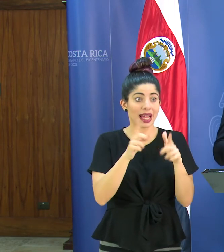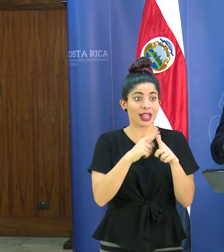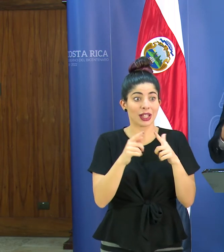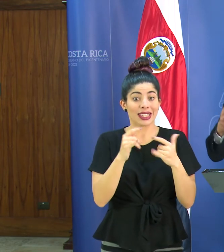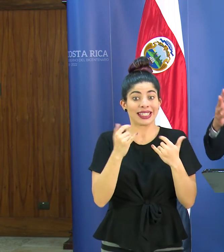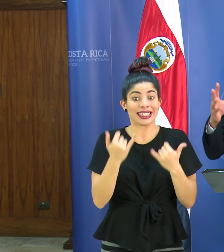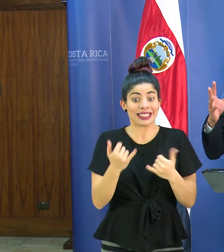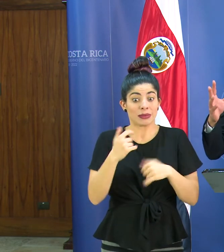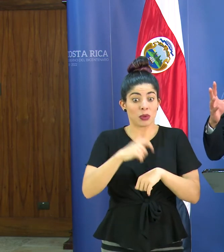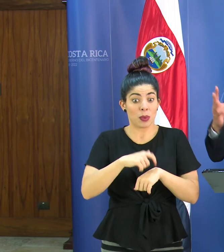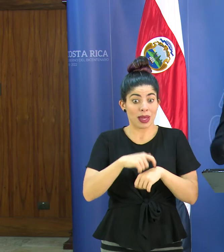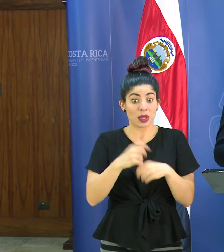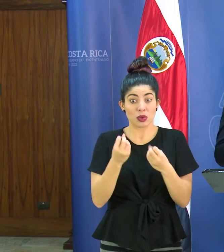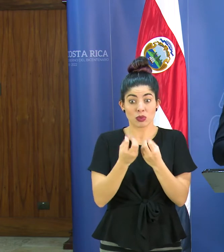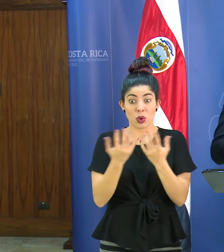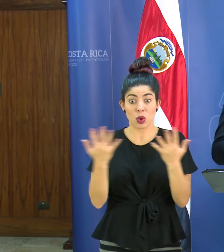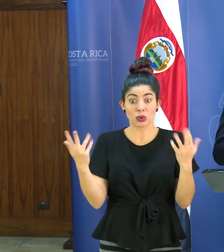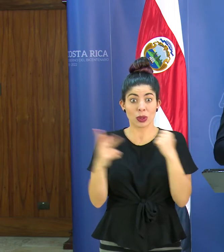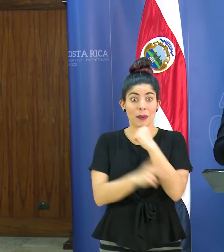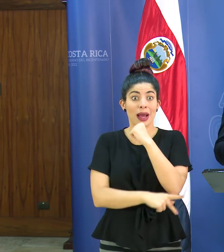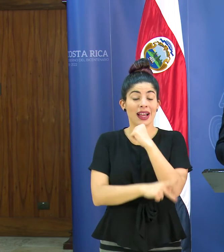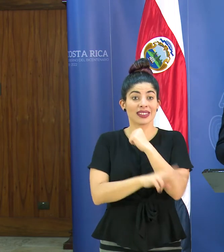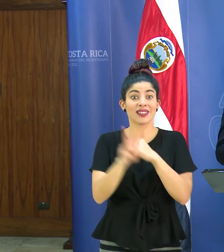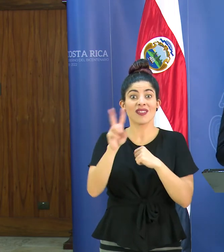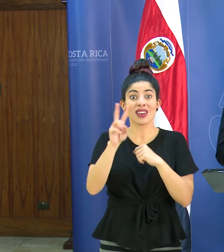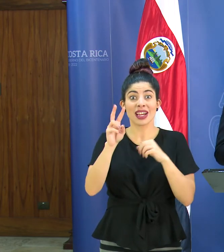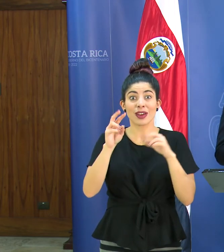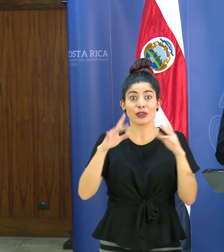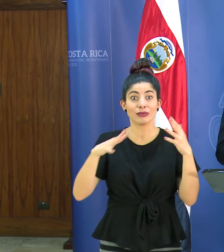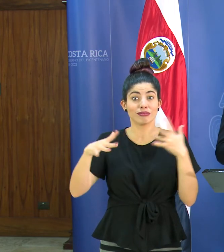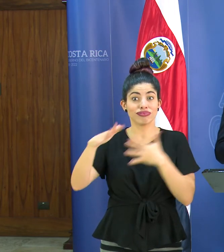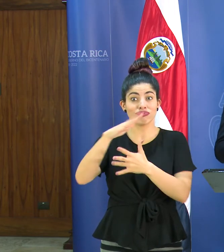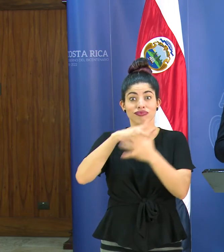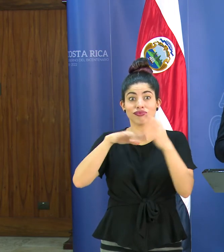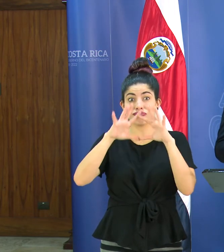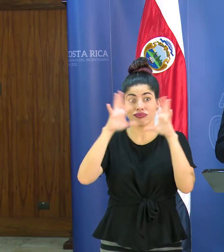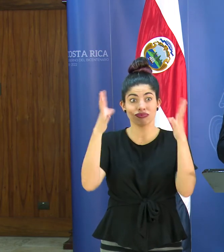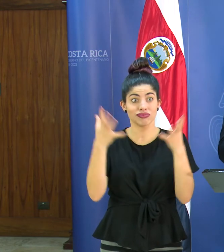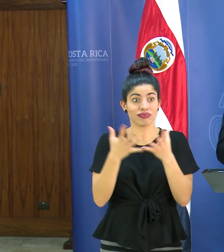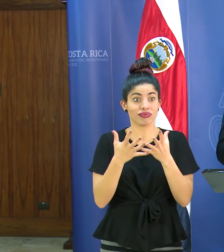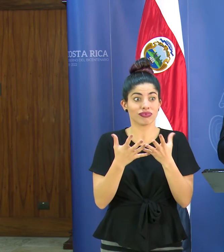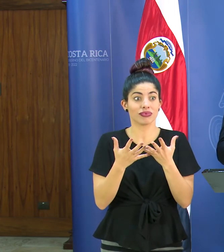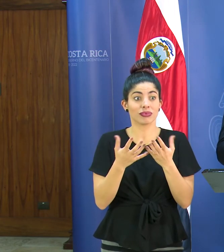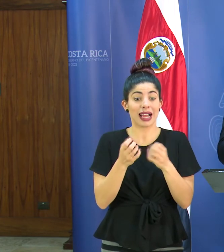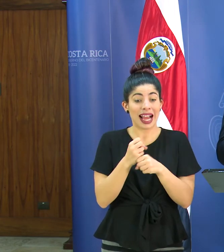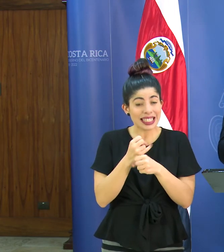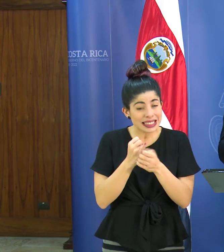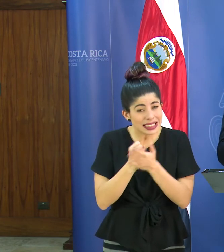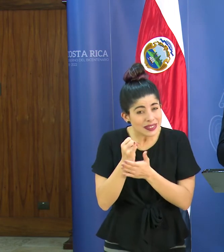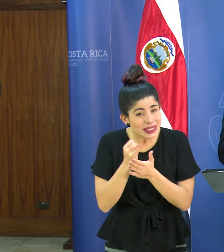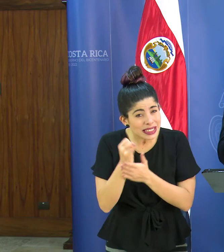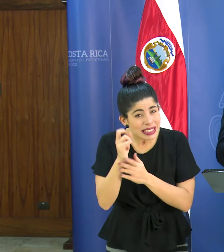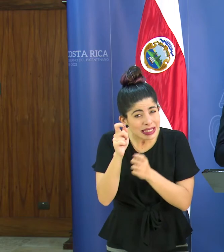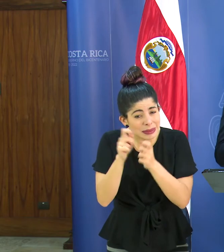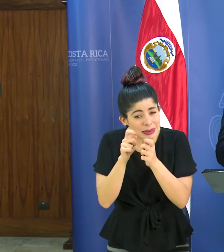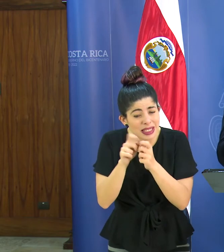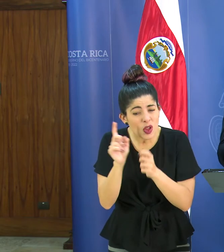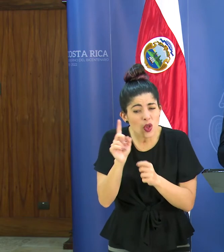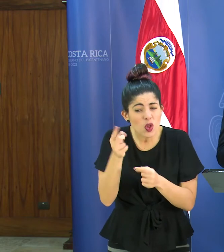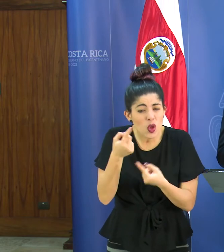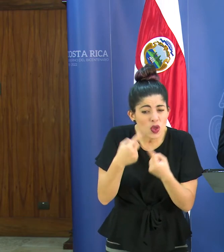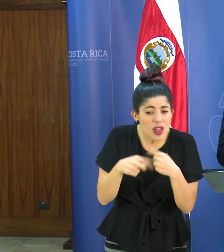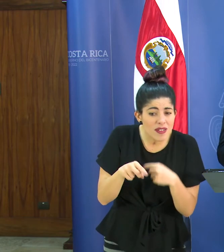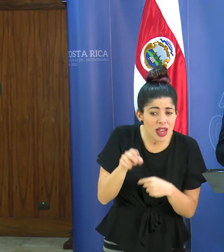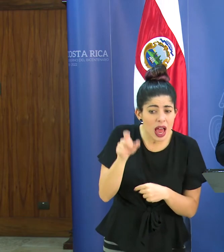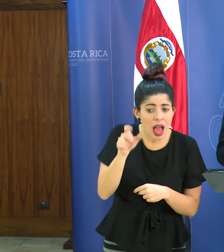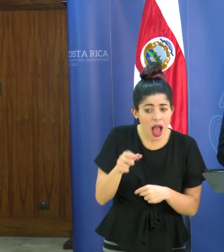en ese momento cuando ya la cantidad de países que el virus está circulando por todo lado pues ya prácticamente hacer esa investigación esa indagación de dónde viene que